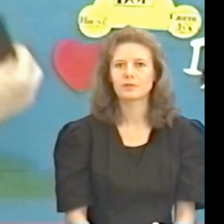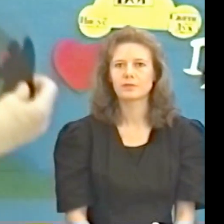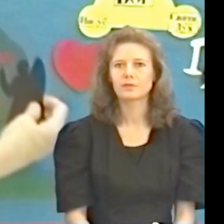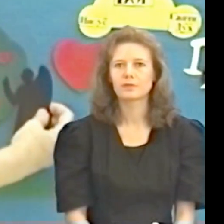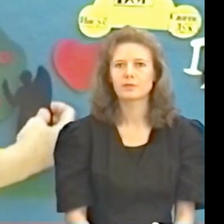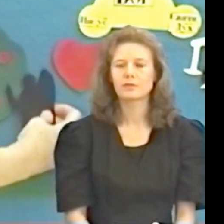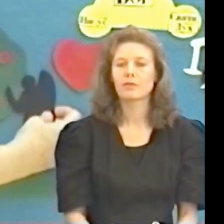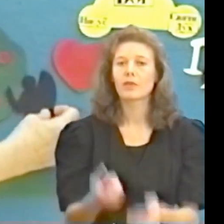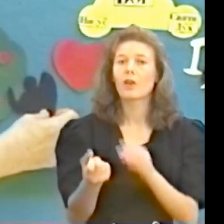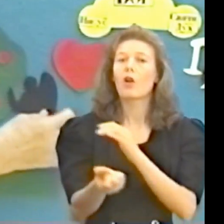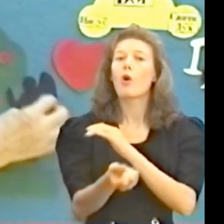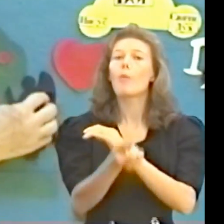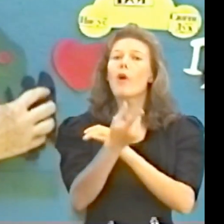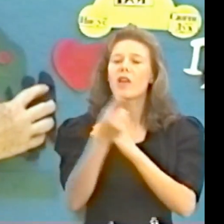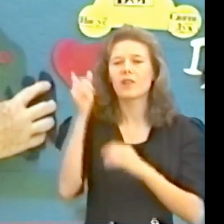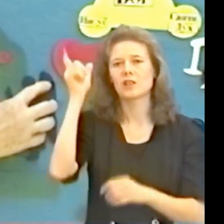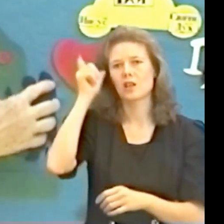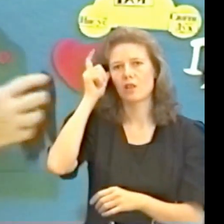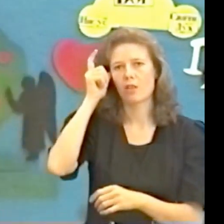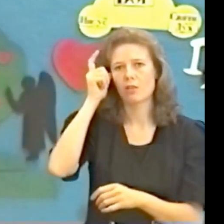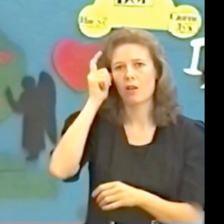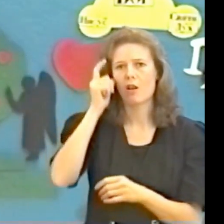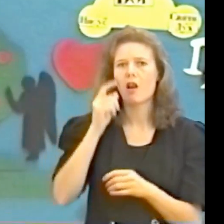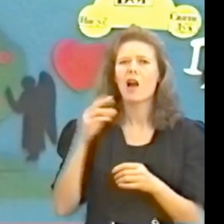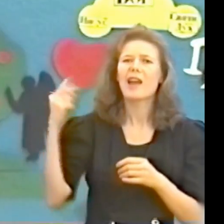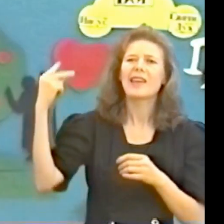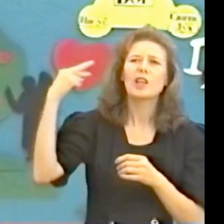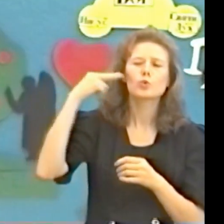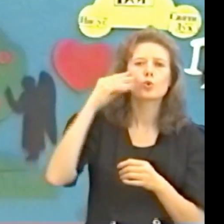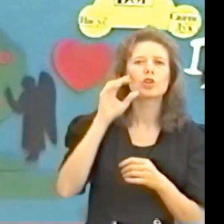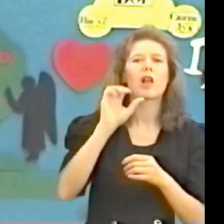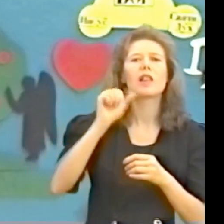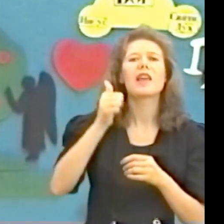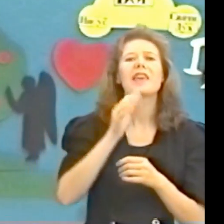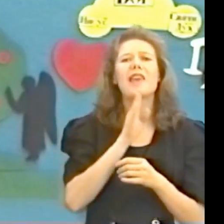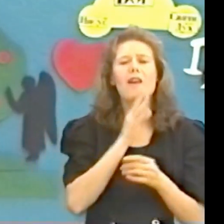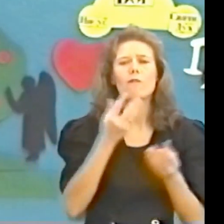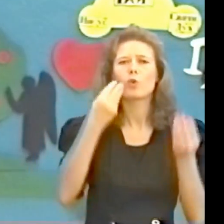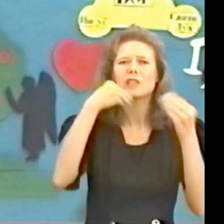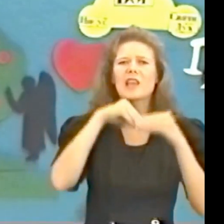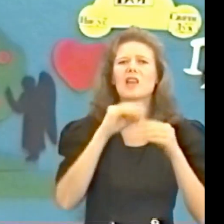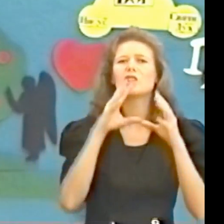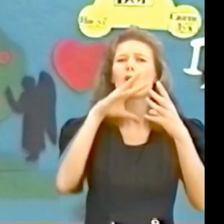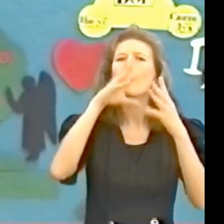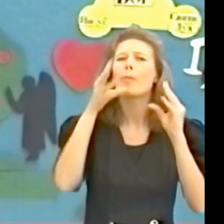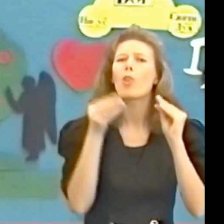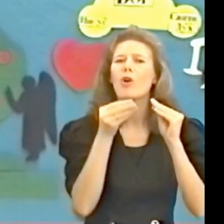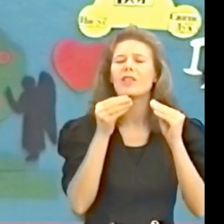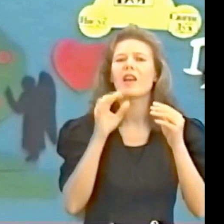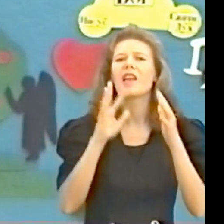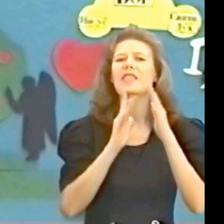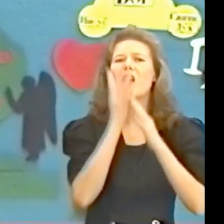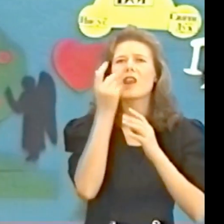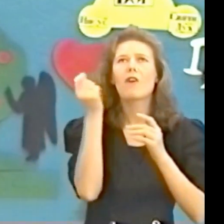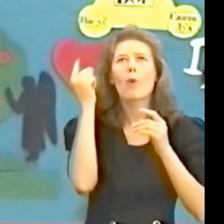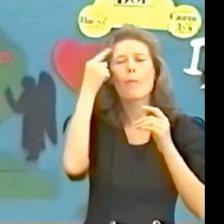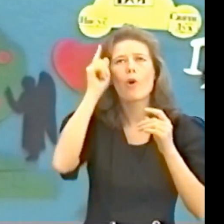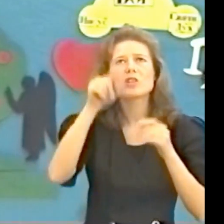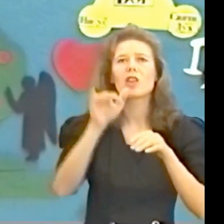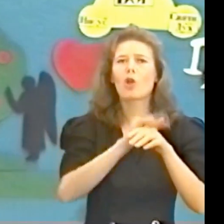появился сатана искушал его съесть плод дерево познания добра и зла они не должны